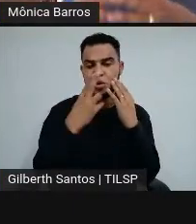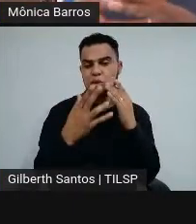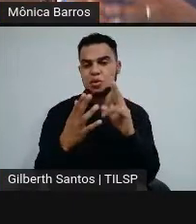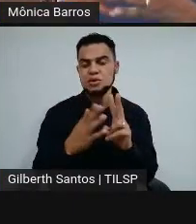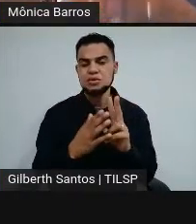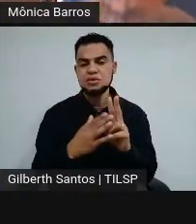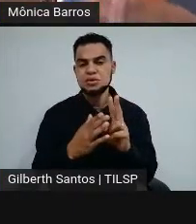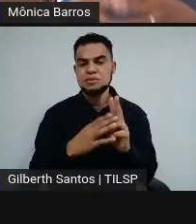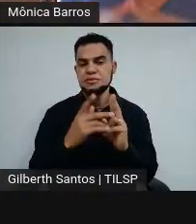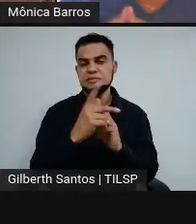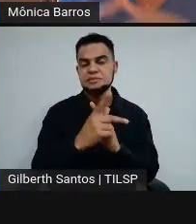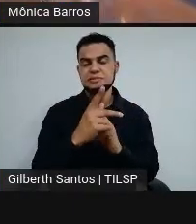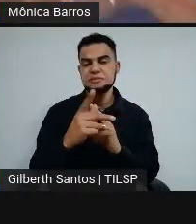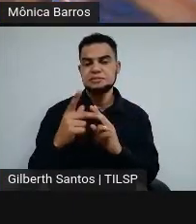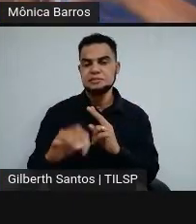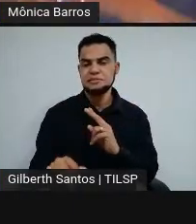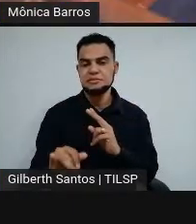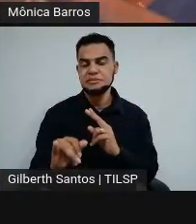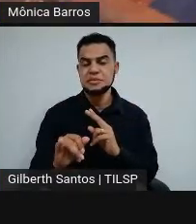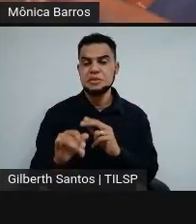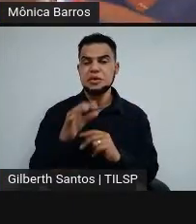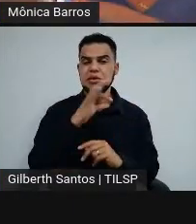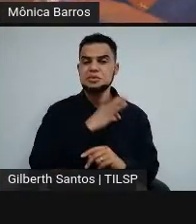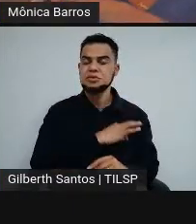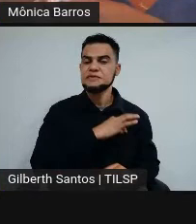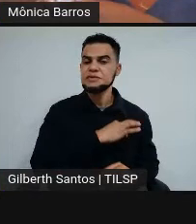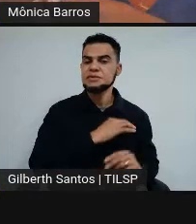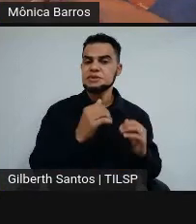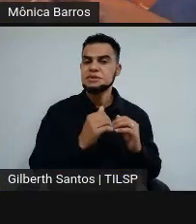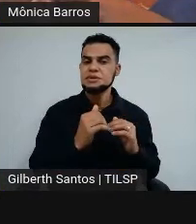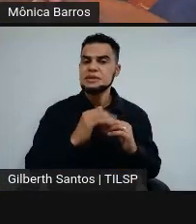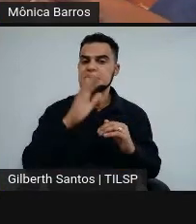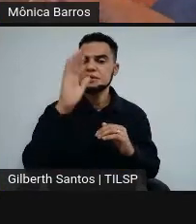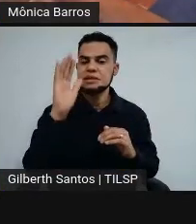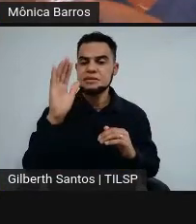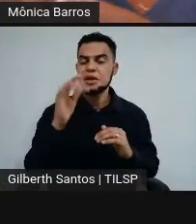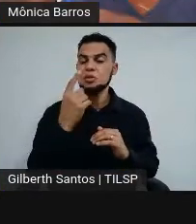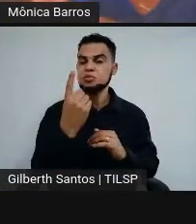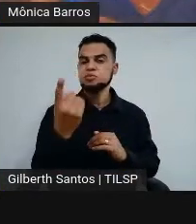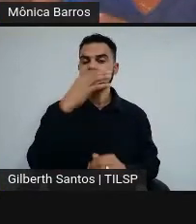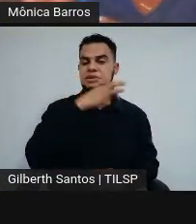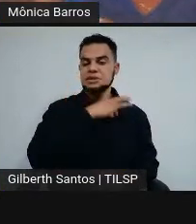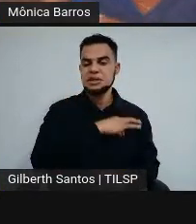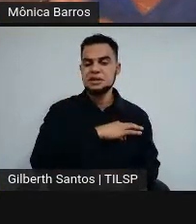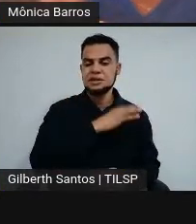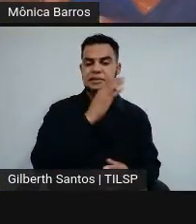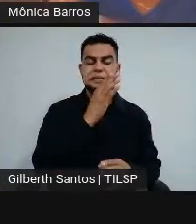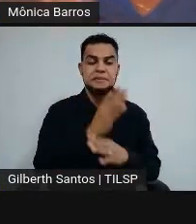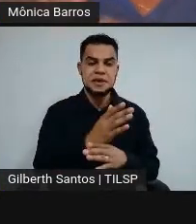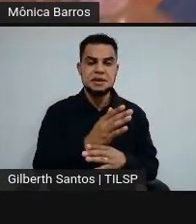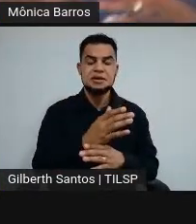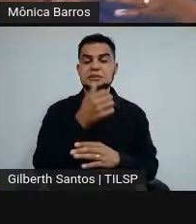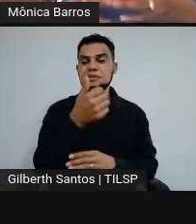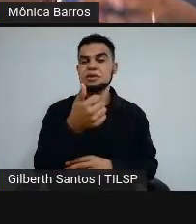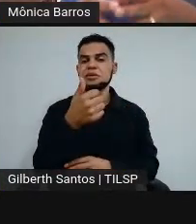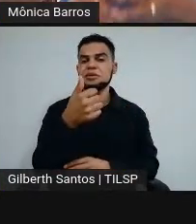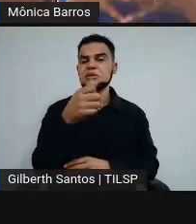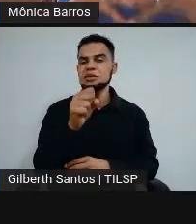com renda individual acima de um salário mínimo e meio, R$.818,00.